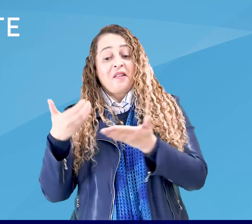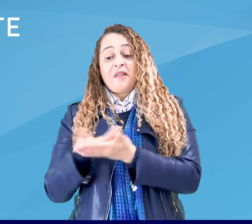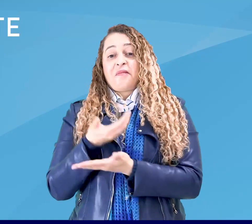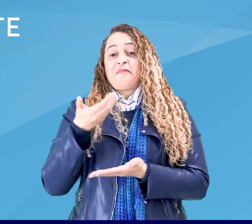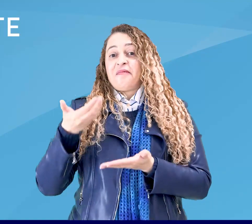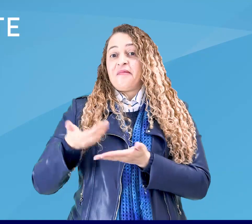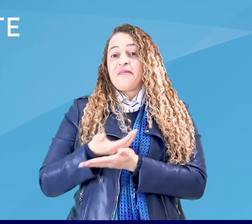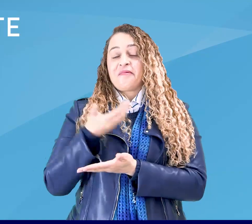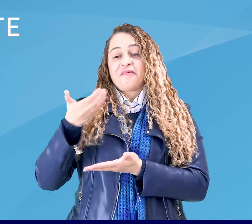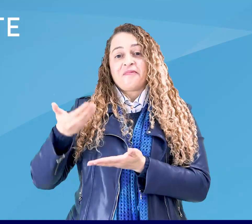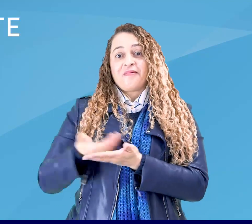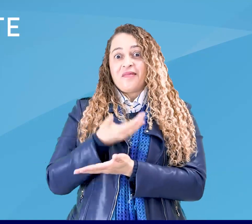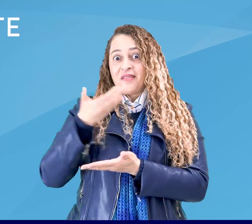Abacate. Assim, ó.